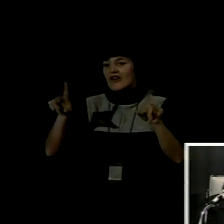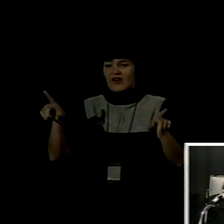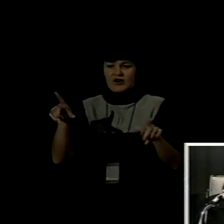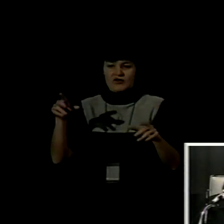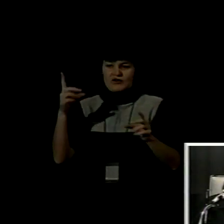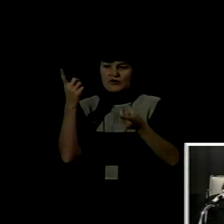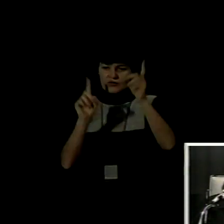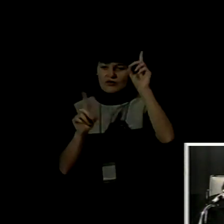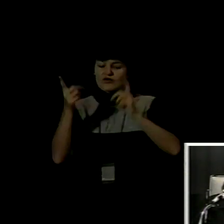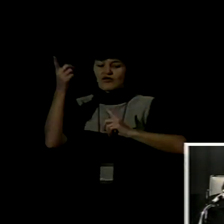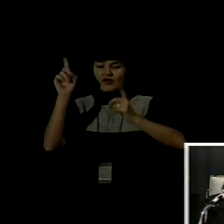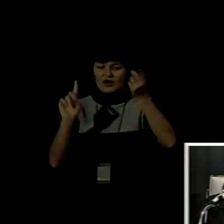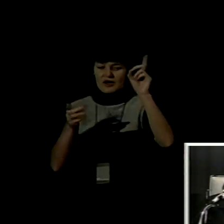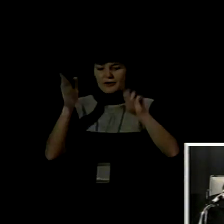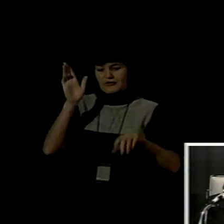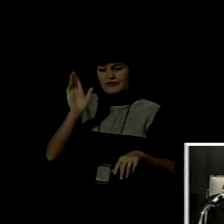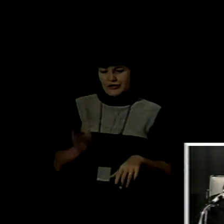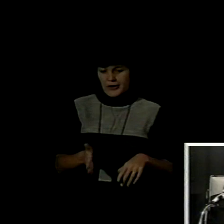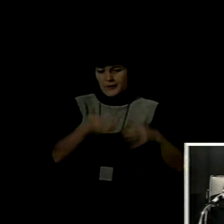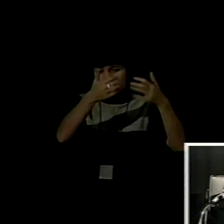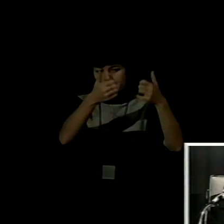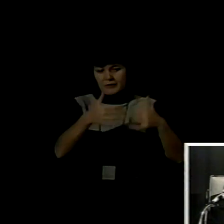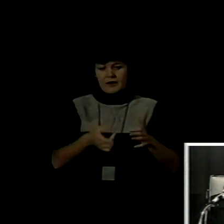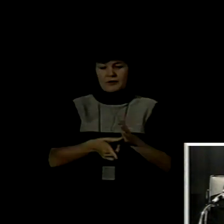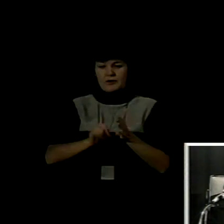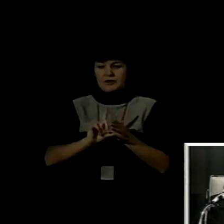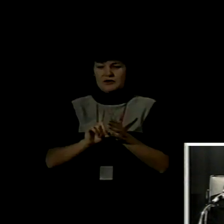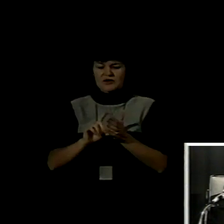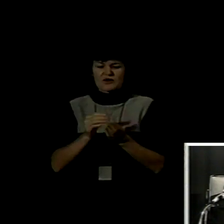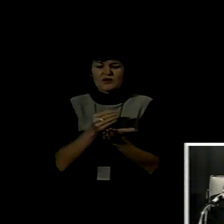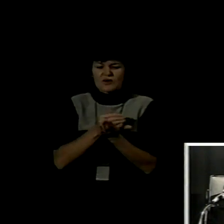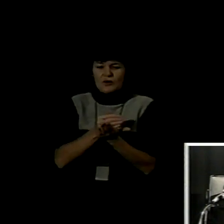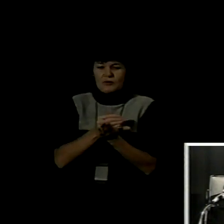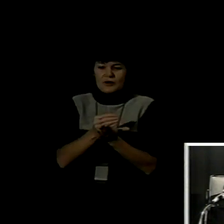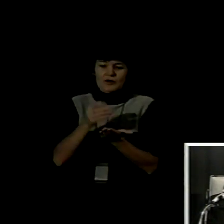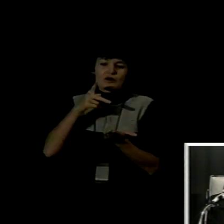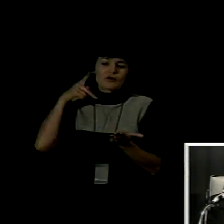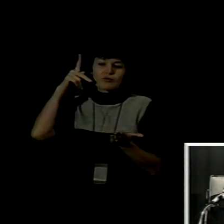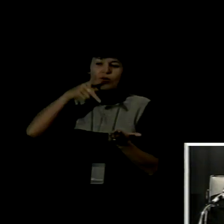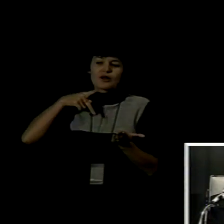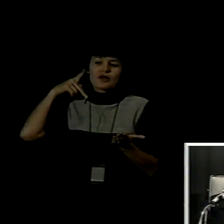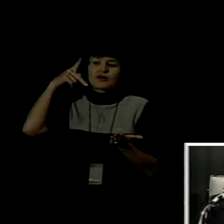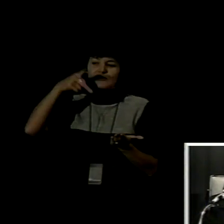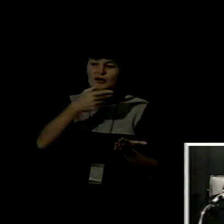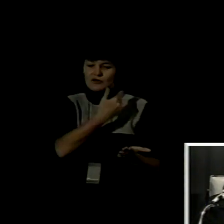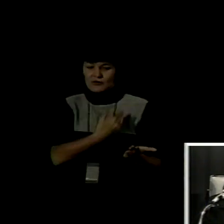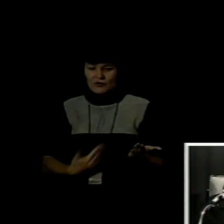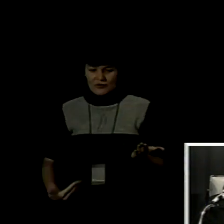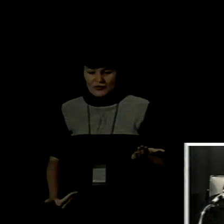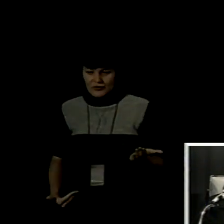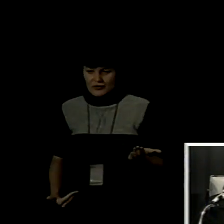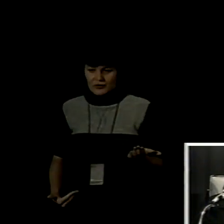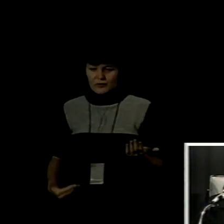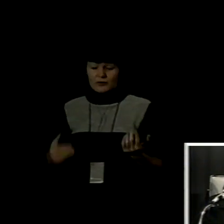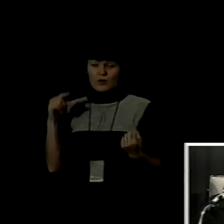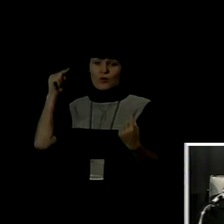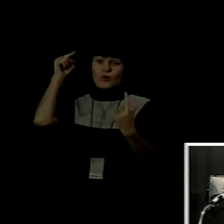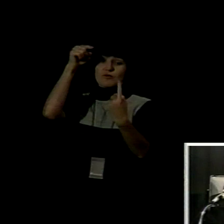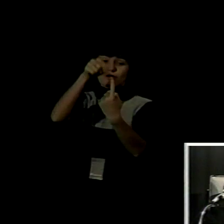anteriormente, desde las políticas gubernamentales, tiene por objetivo la normalización de las personas